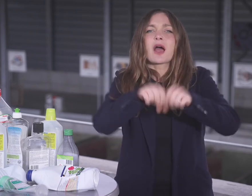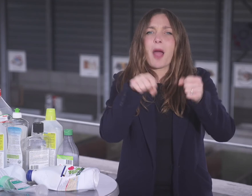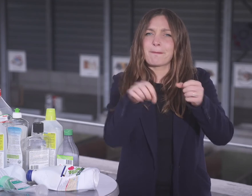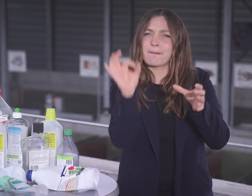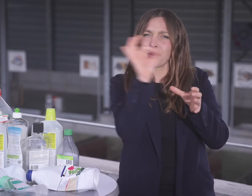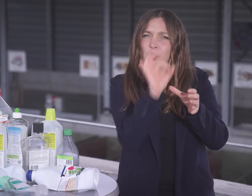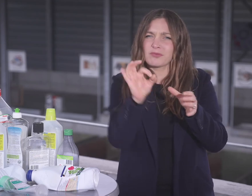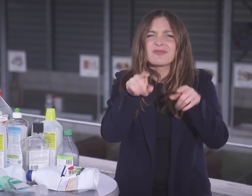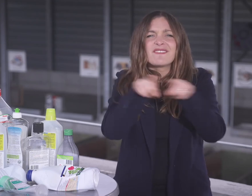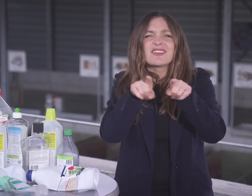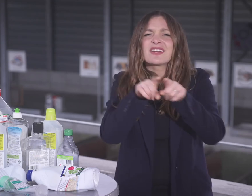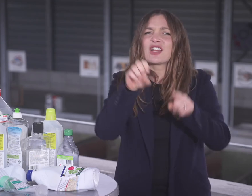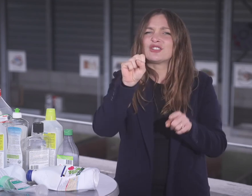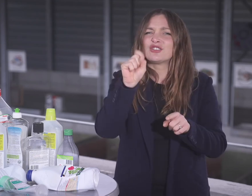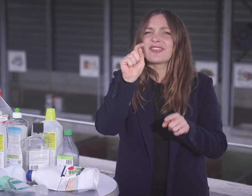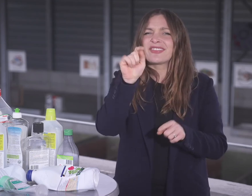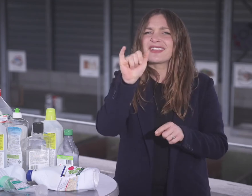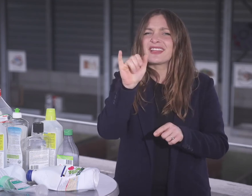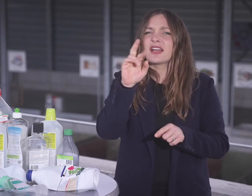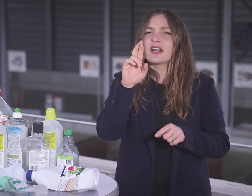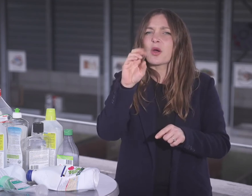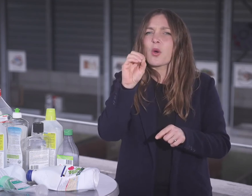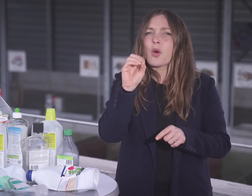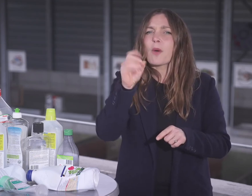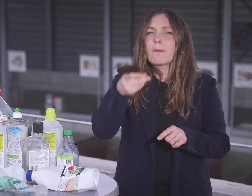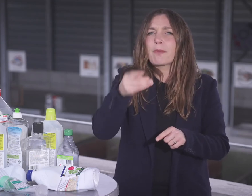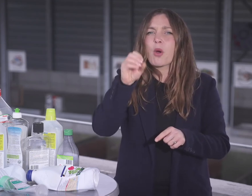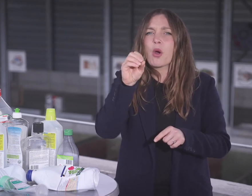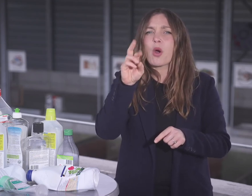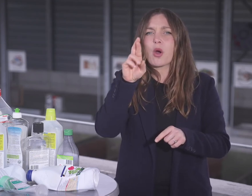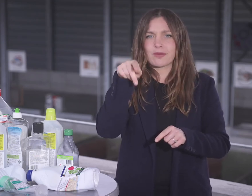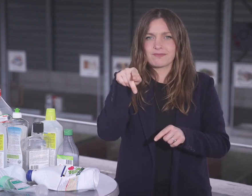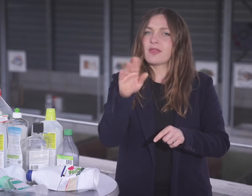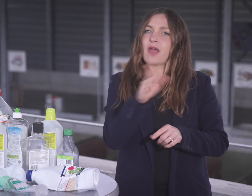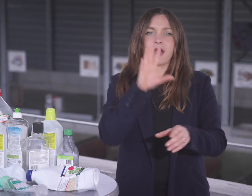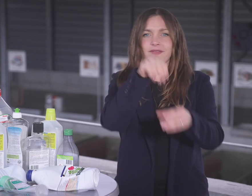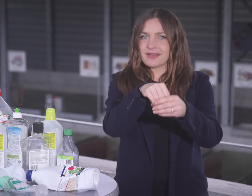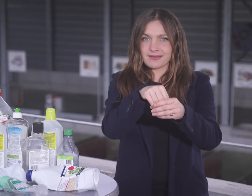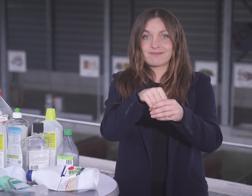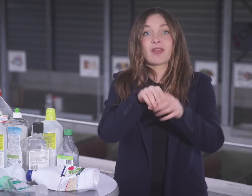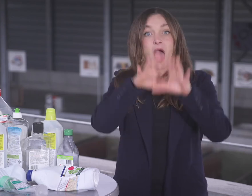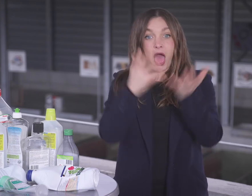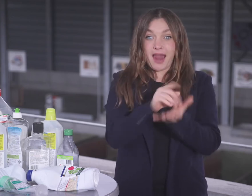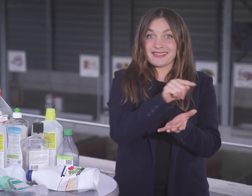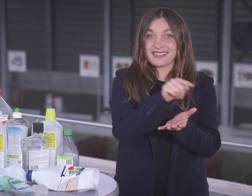Füll- und Verpackungsmaterial sowie Styropor. Dies alles gehört in den Hauskirch.